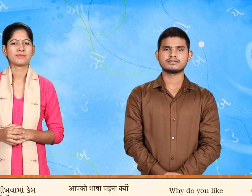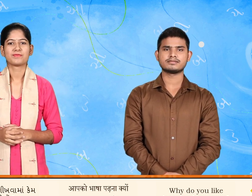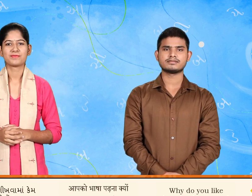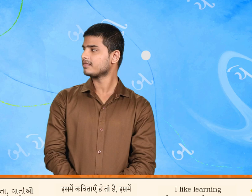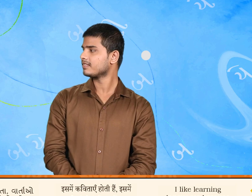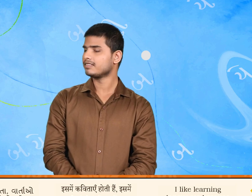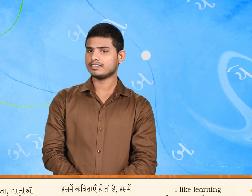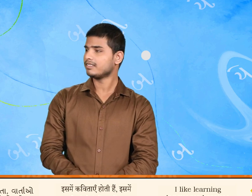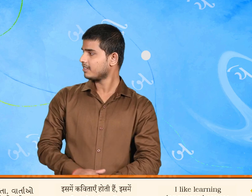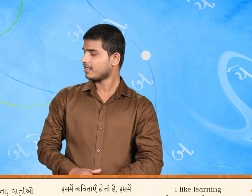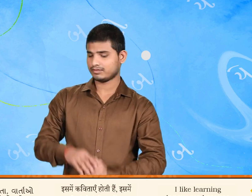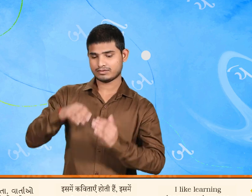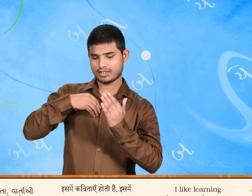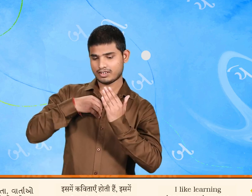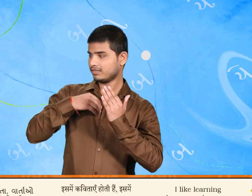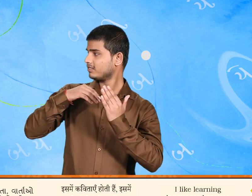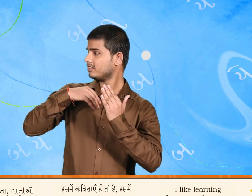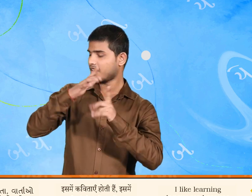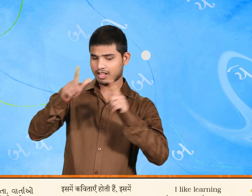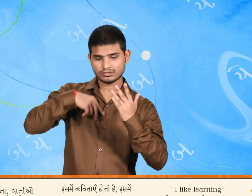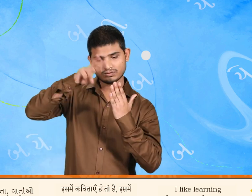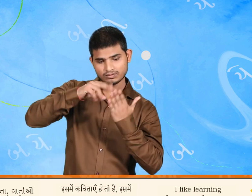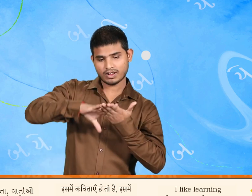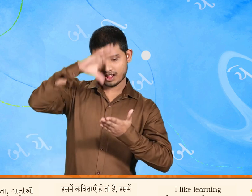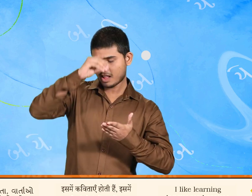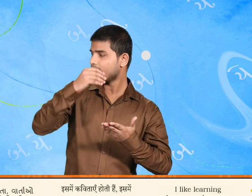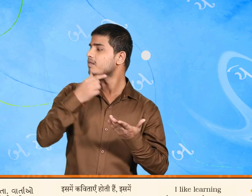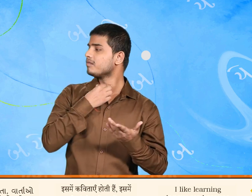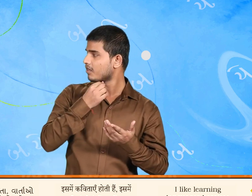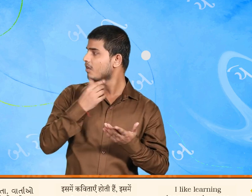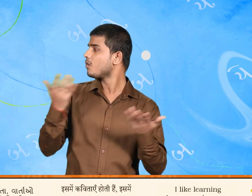ભાશા માં કવીતા વારતાઓ અને નાટકો હોએ છે